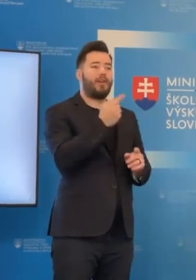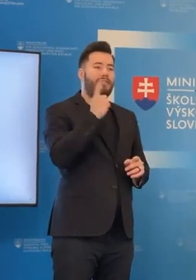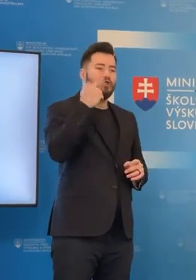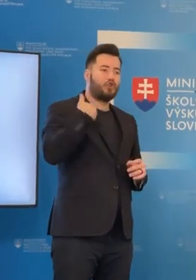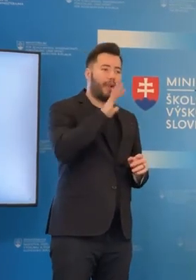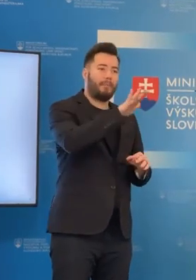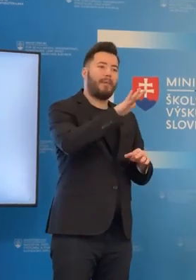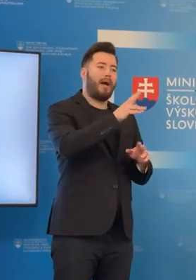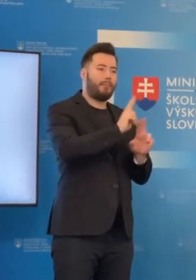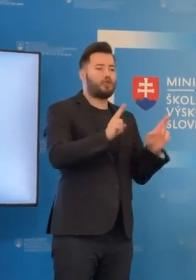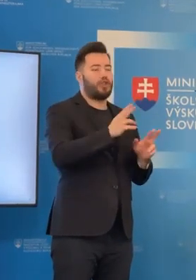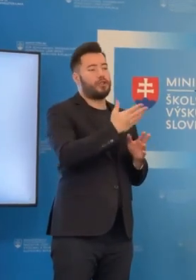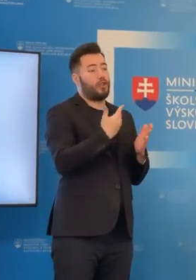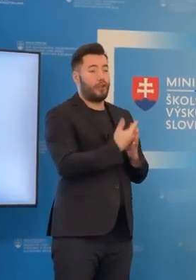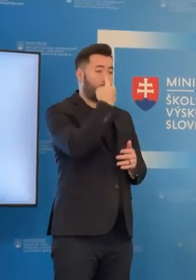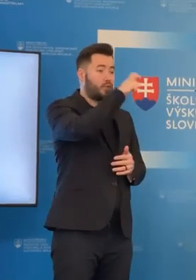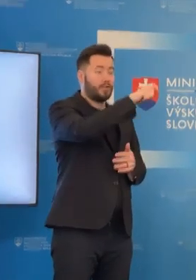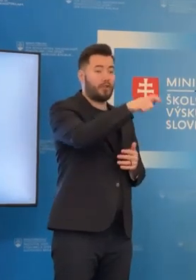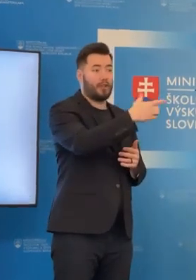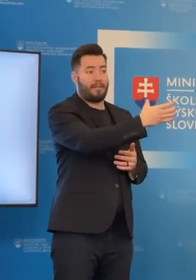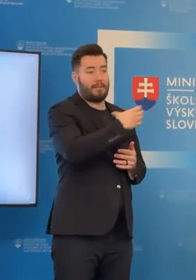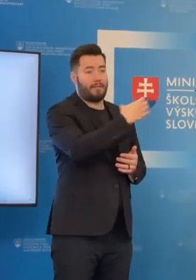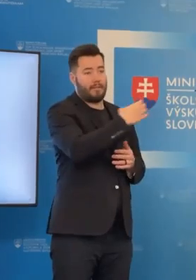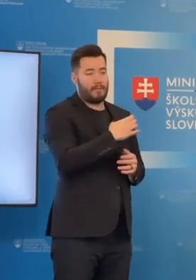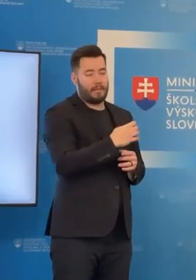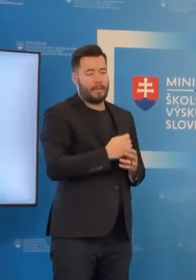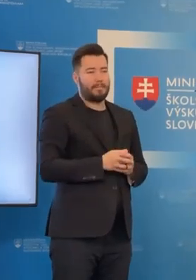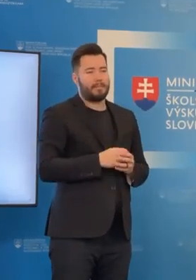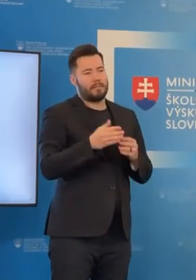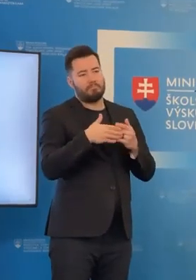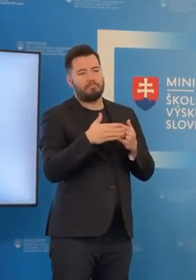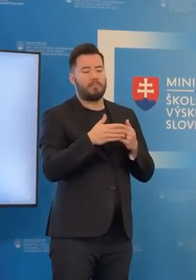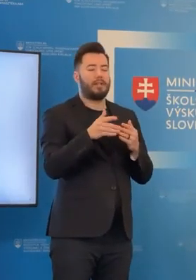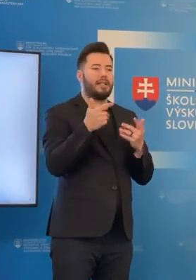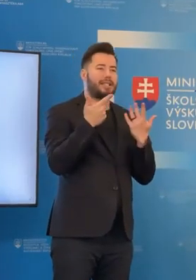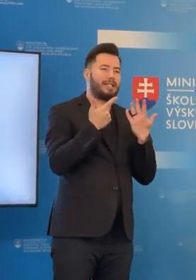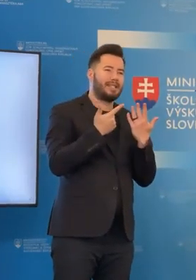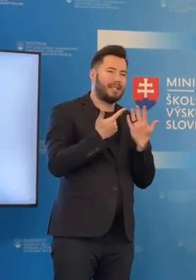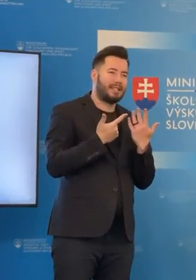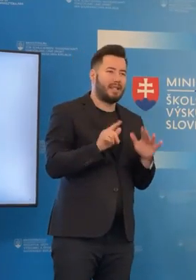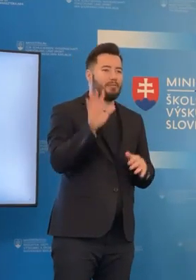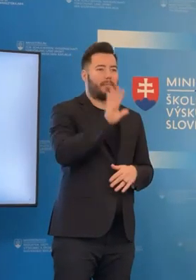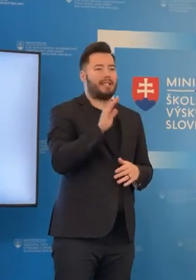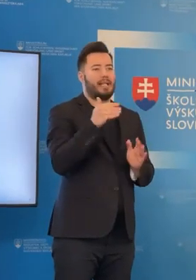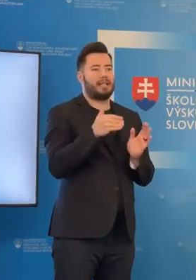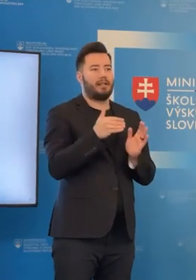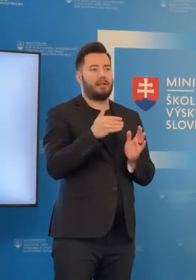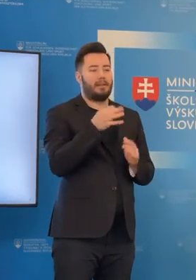konfliktom. Čiže je to podpora zhruba pre 750 až tisíc študentov